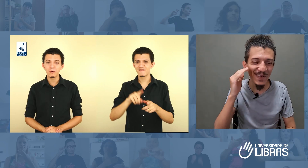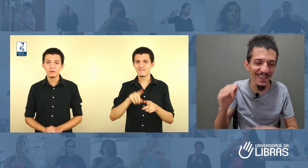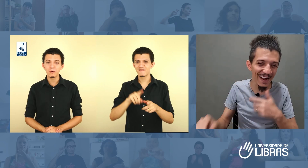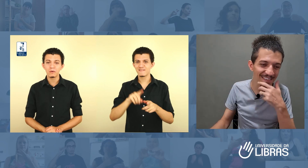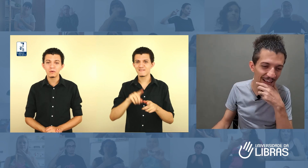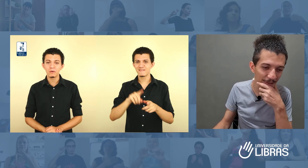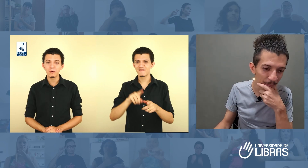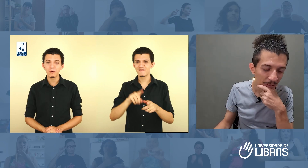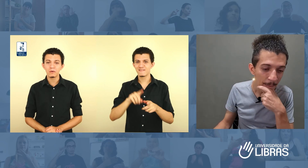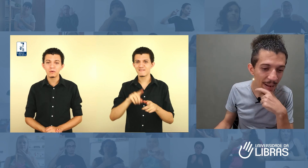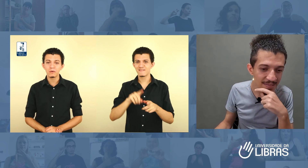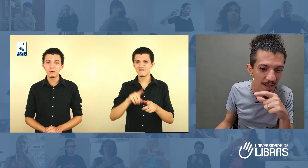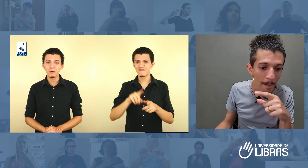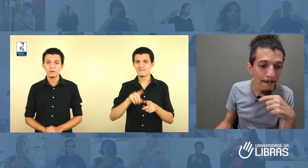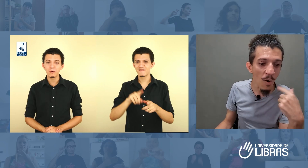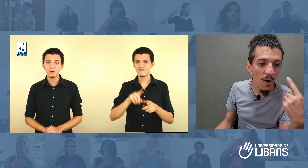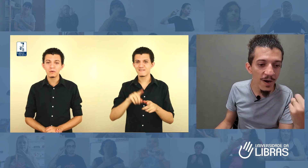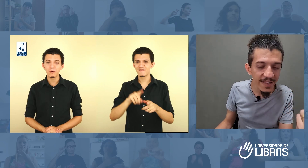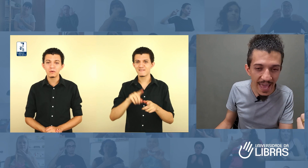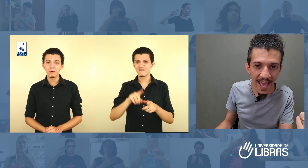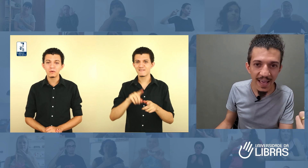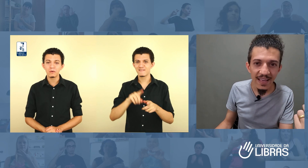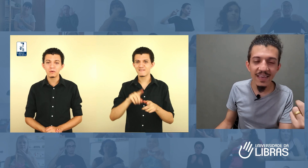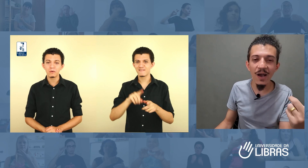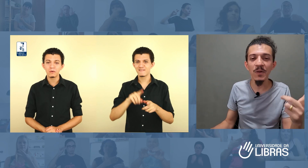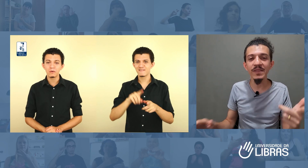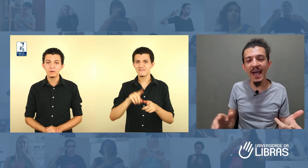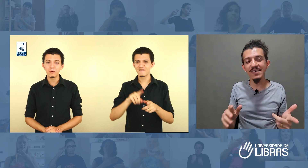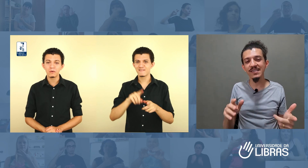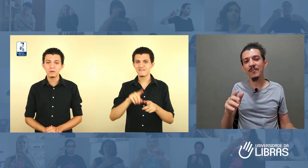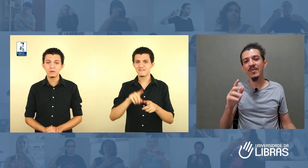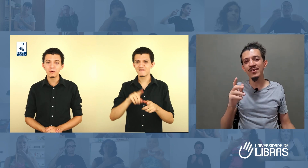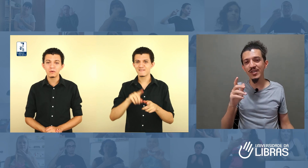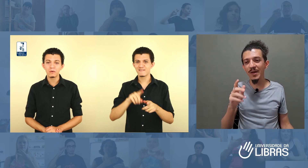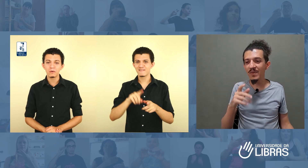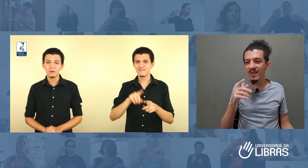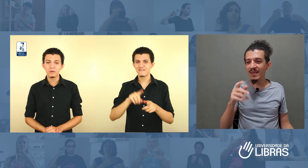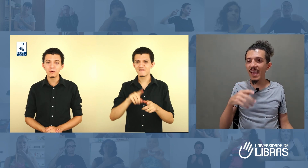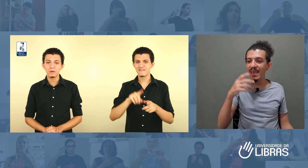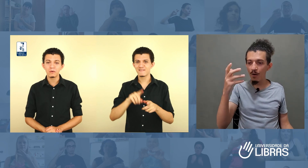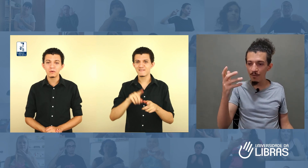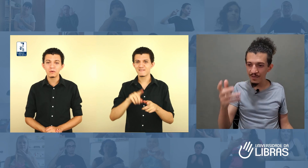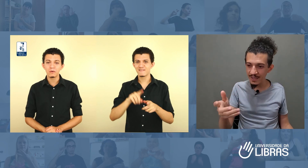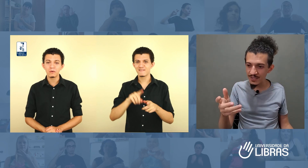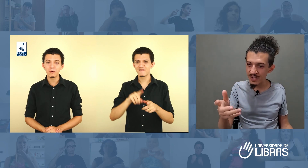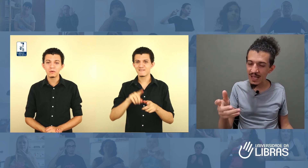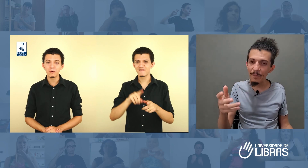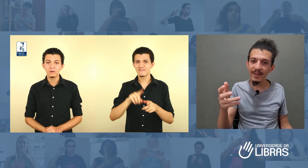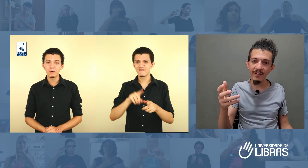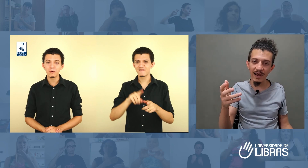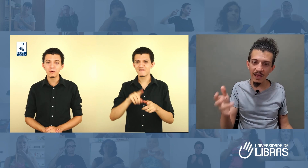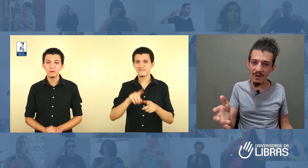engraçado. Mas, por que que acontece de quem é ouvinte e está aprendendo na Libras,